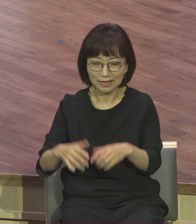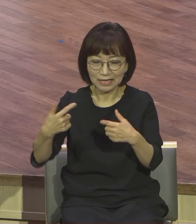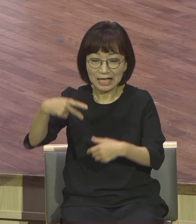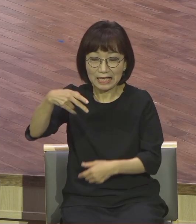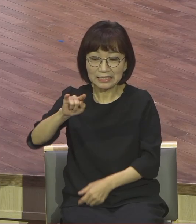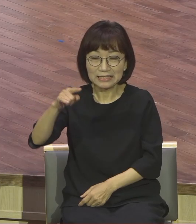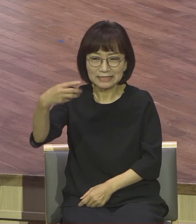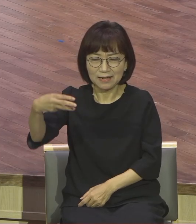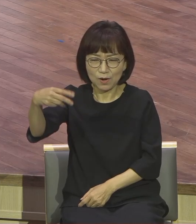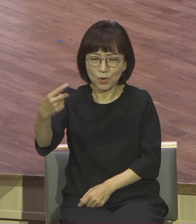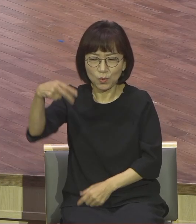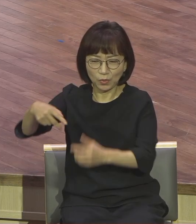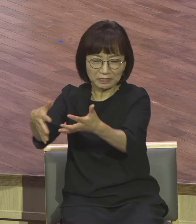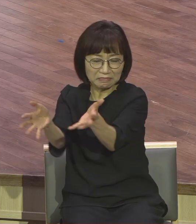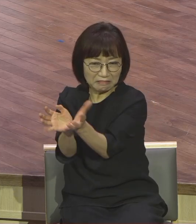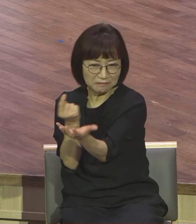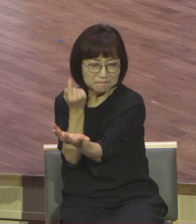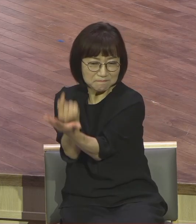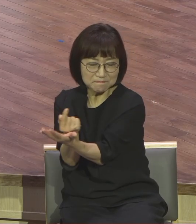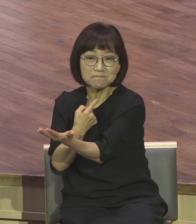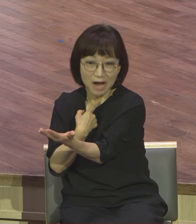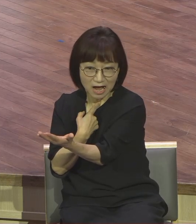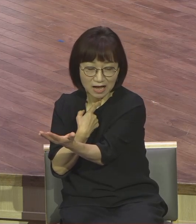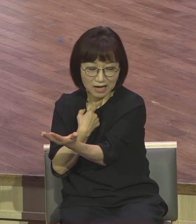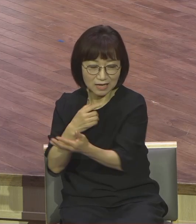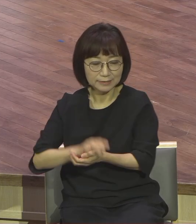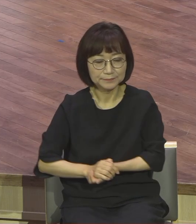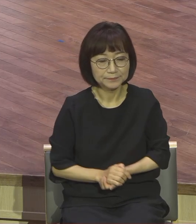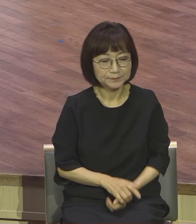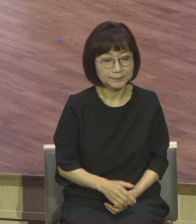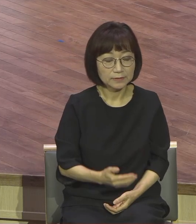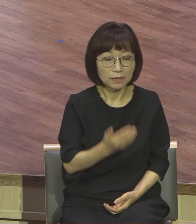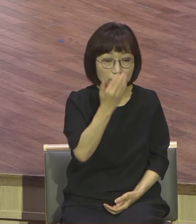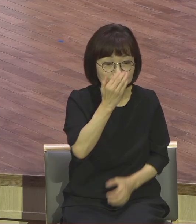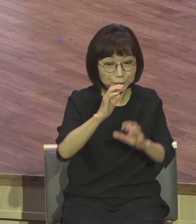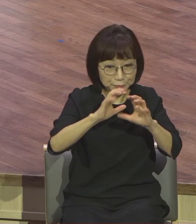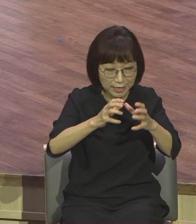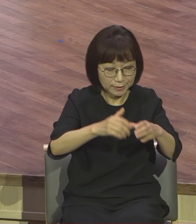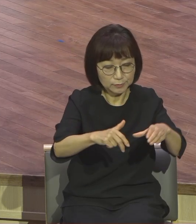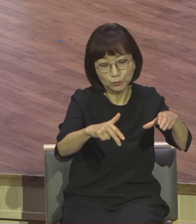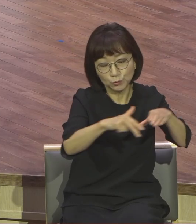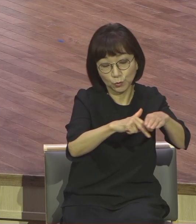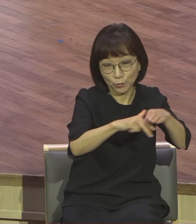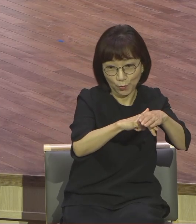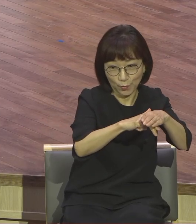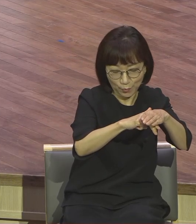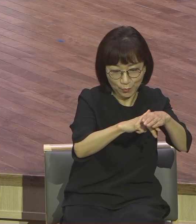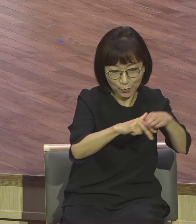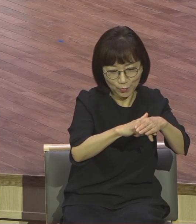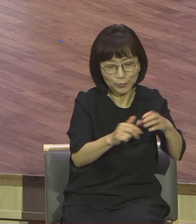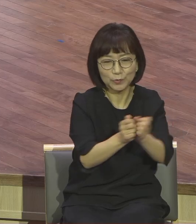이런 유대 종교 집파들은 자신들이 추구하는 바가 각각 다르기 때문에